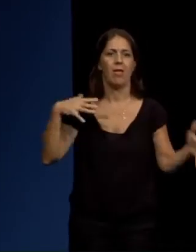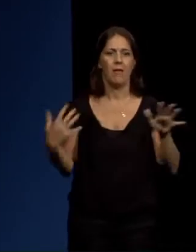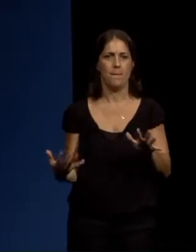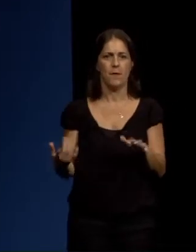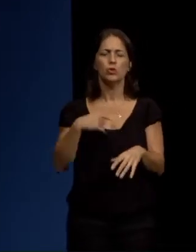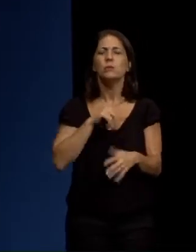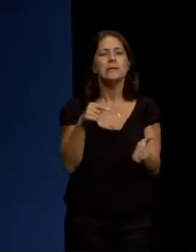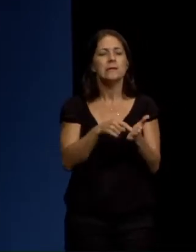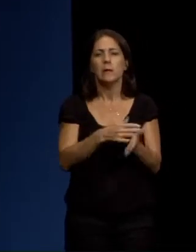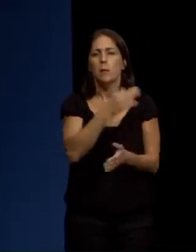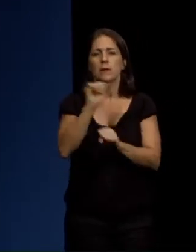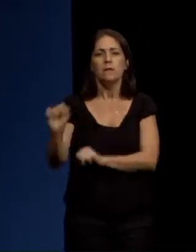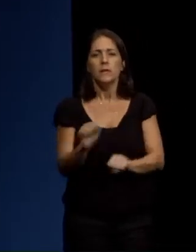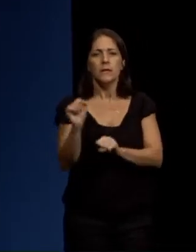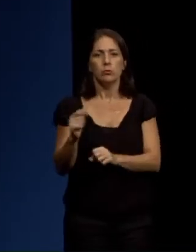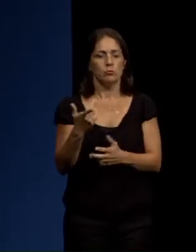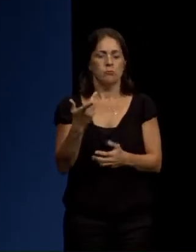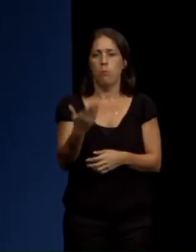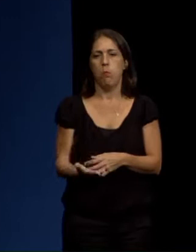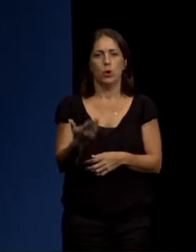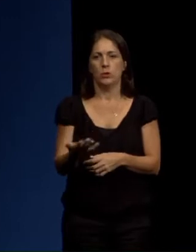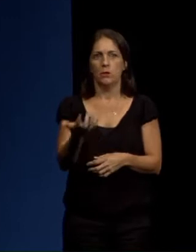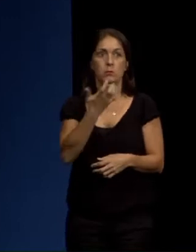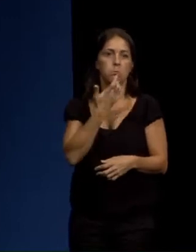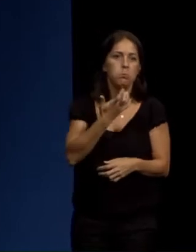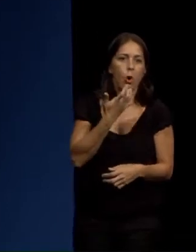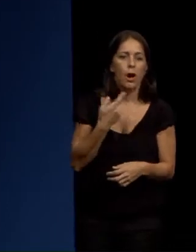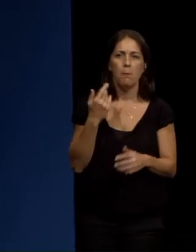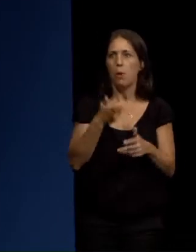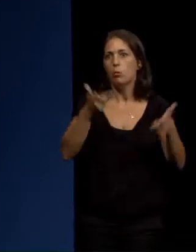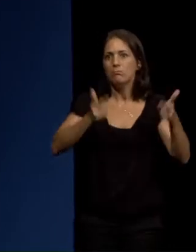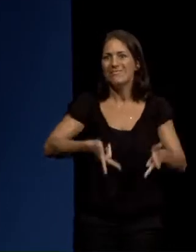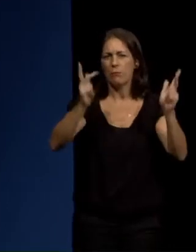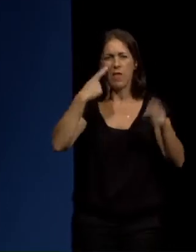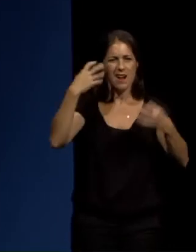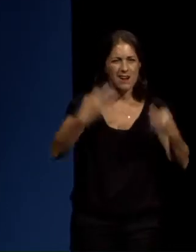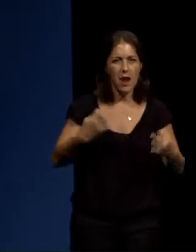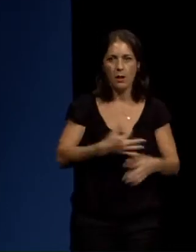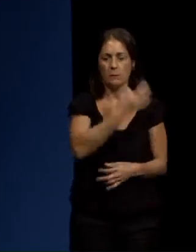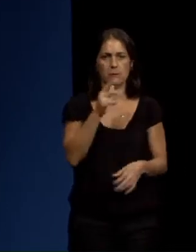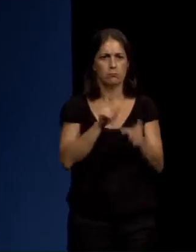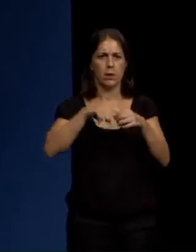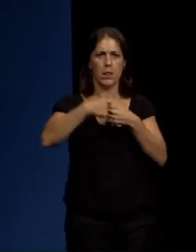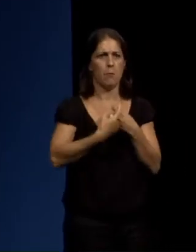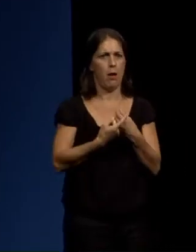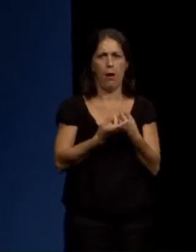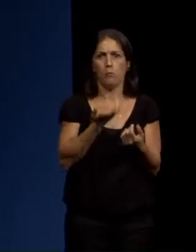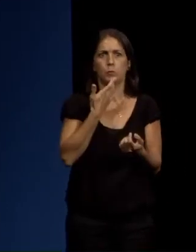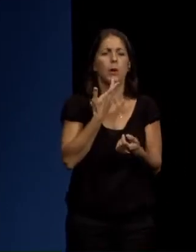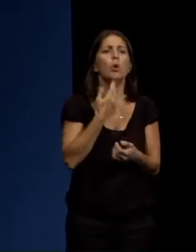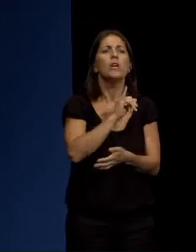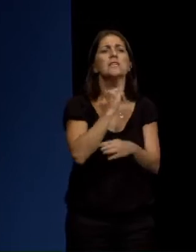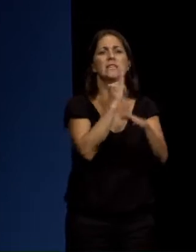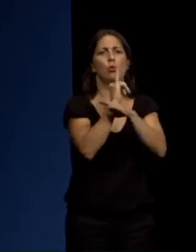que o que defendemos, pues mirade, o fundamental, o establecemento dunha democracia real e participativa en todas as institucións